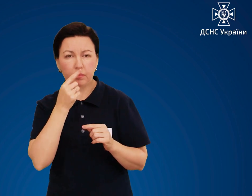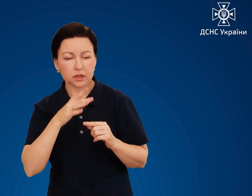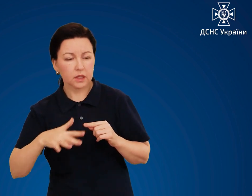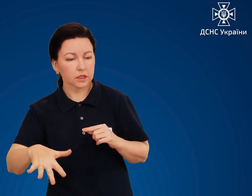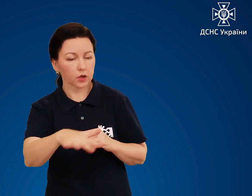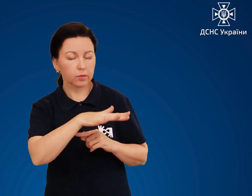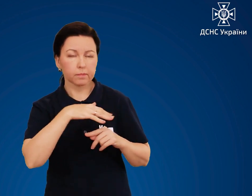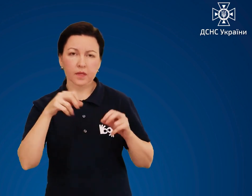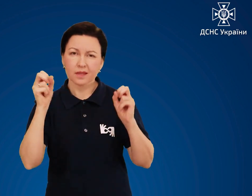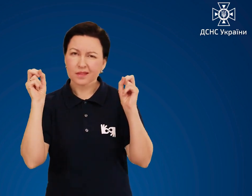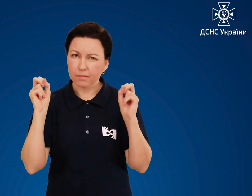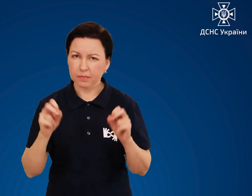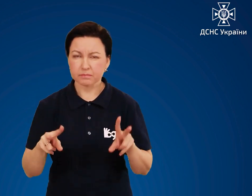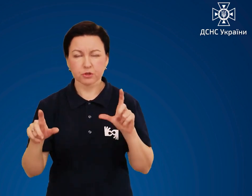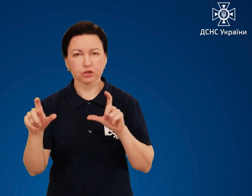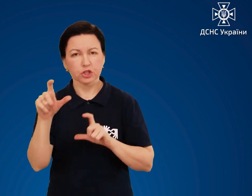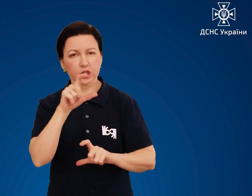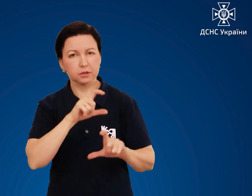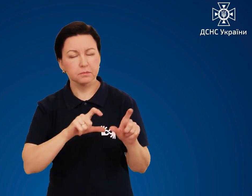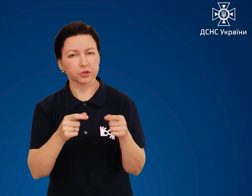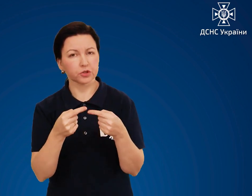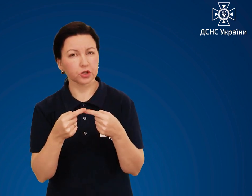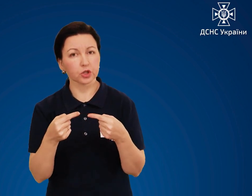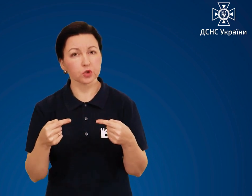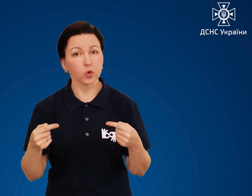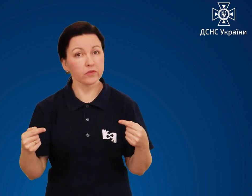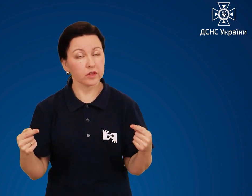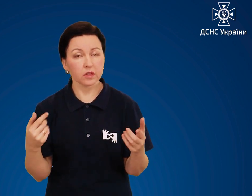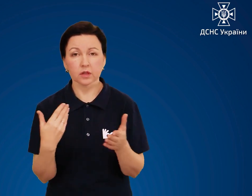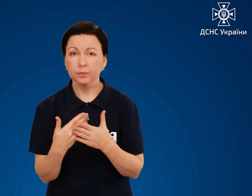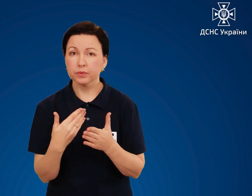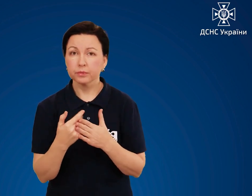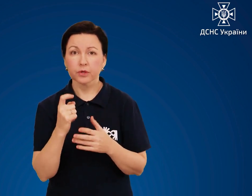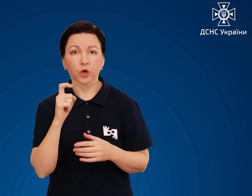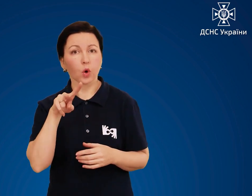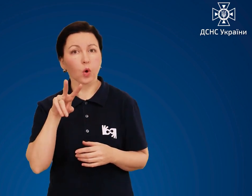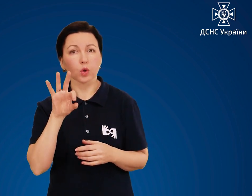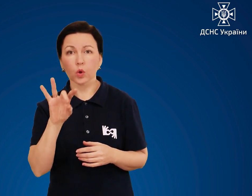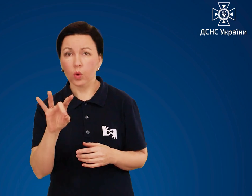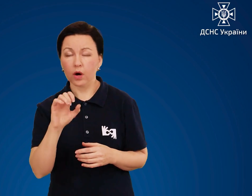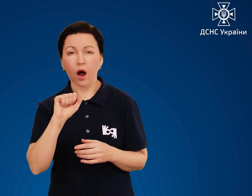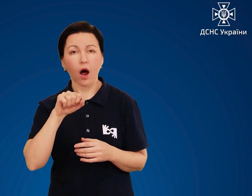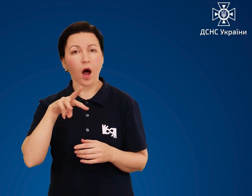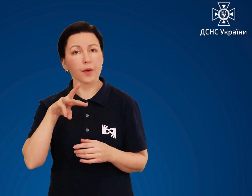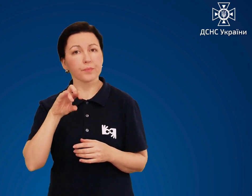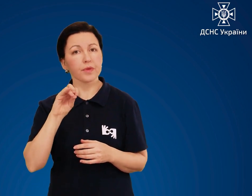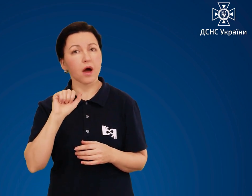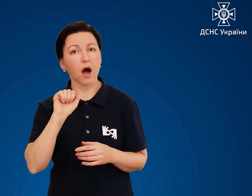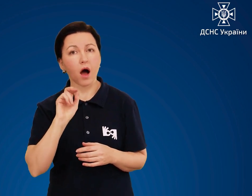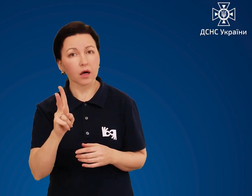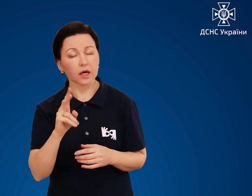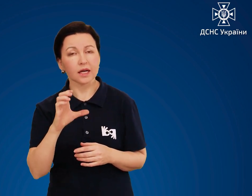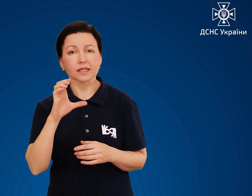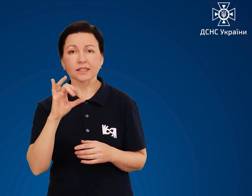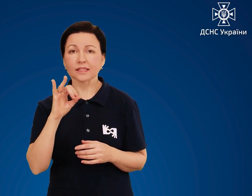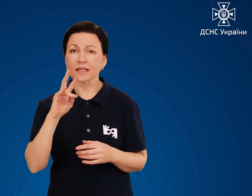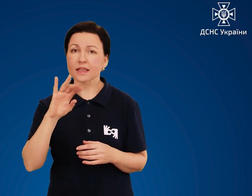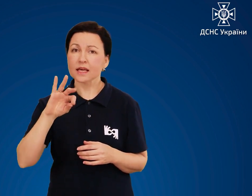територію небезпечних хімічних речовин, таких як хлор, аміак, синильна кислота,